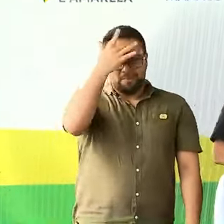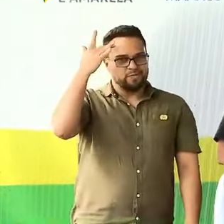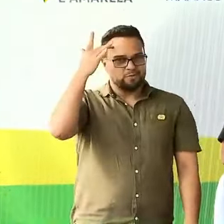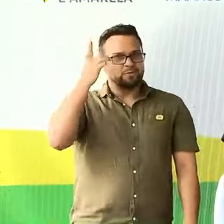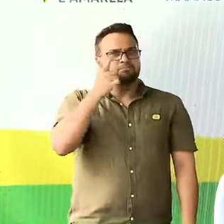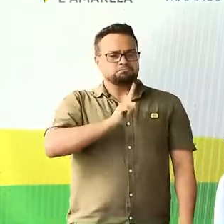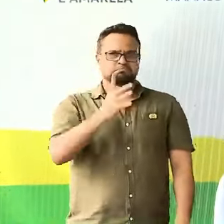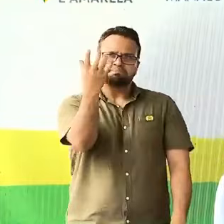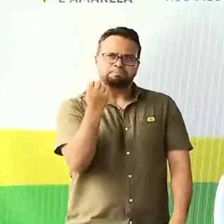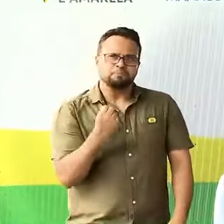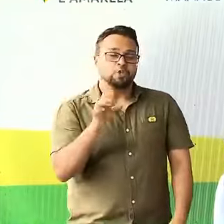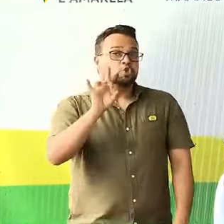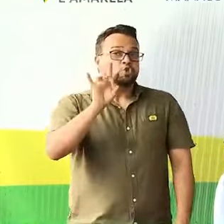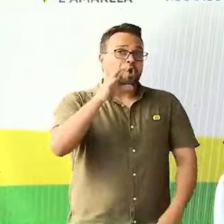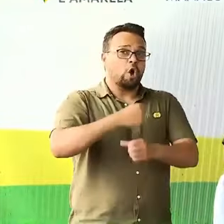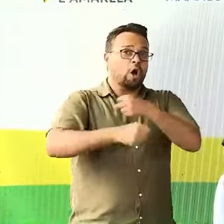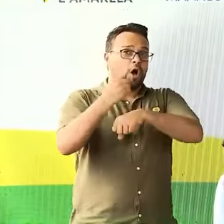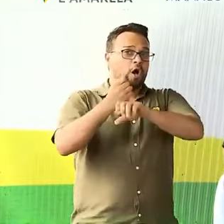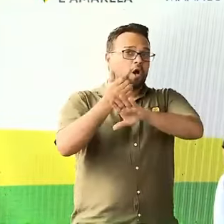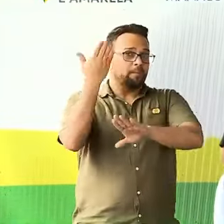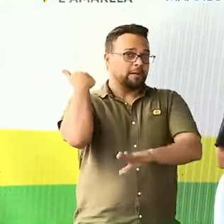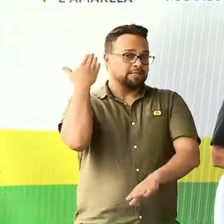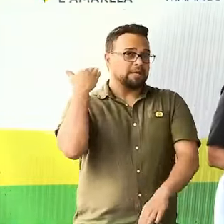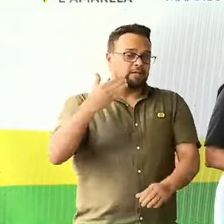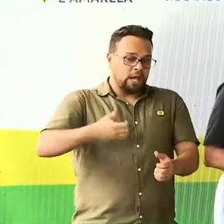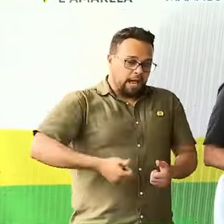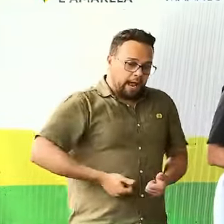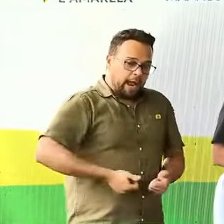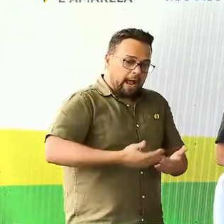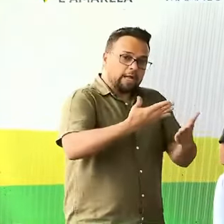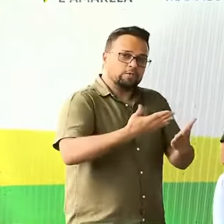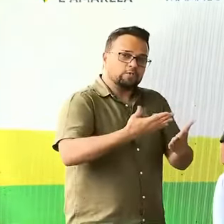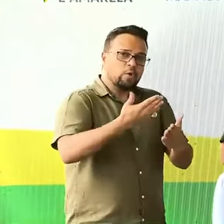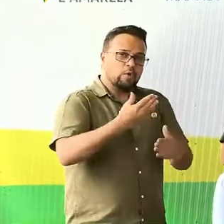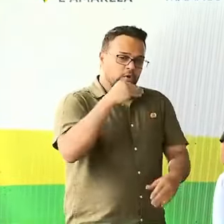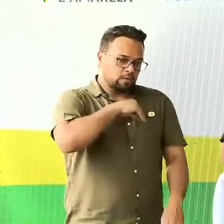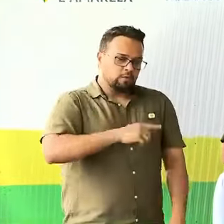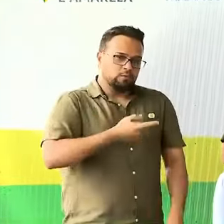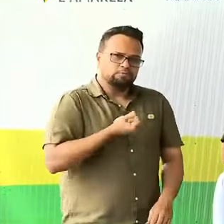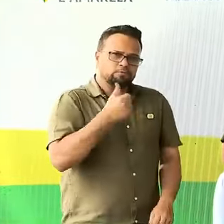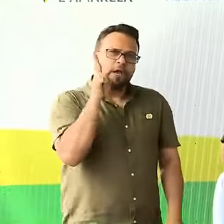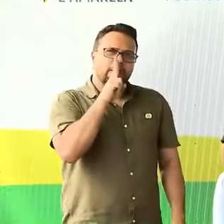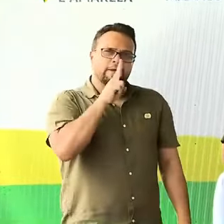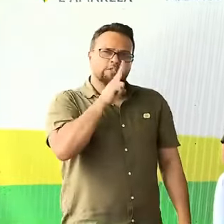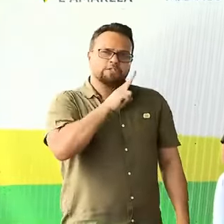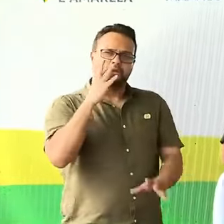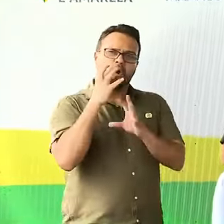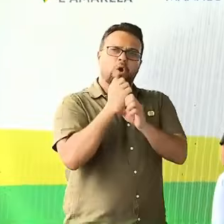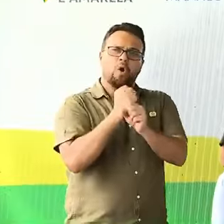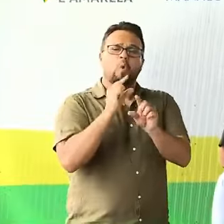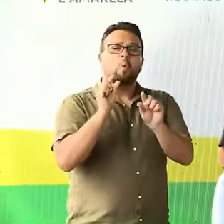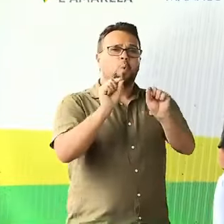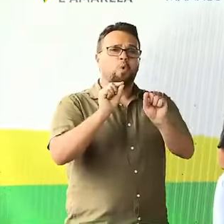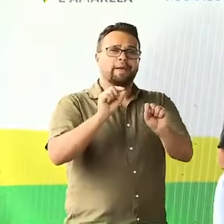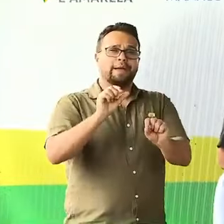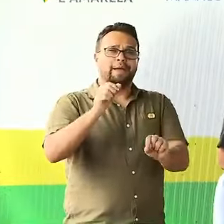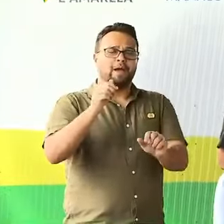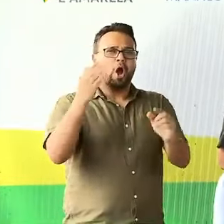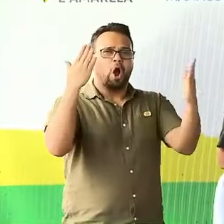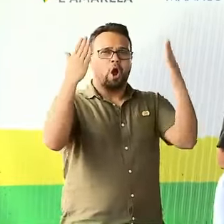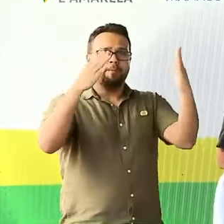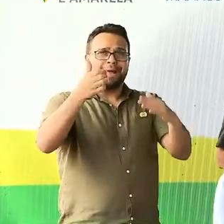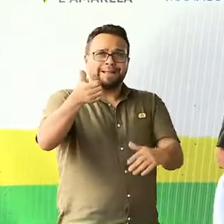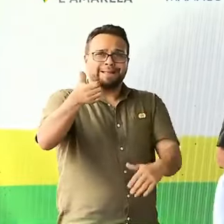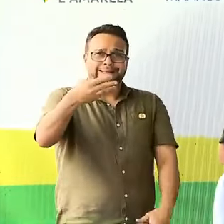Somente no ano passado, o gasto com auxílio emergencial foi o equivalente a 13